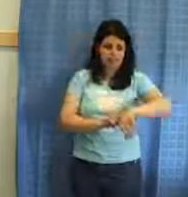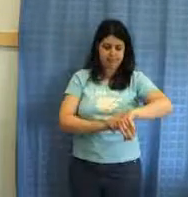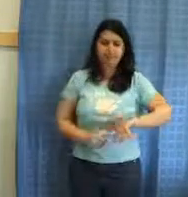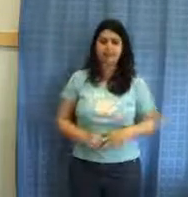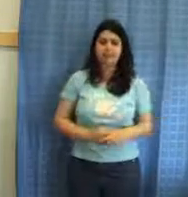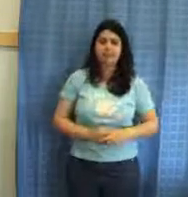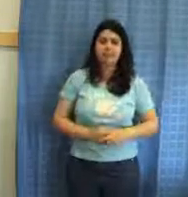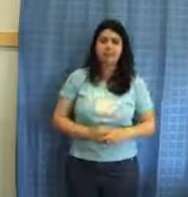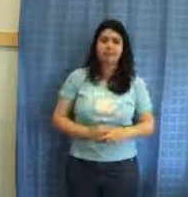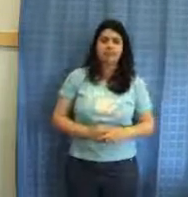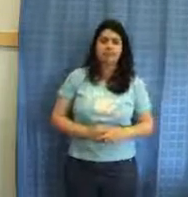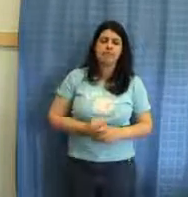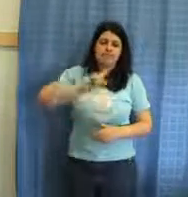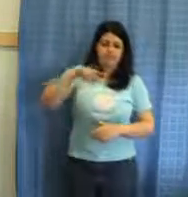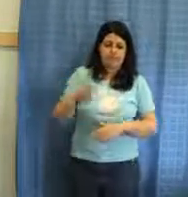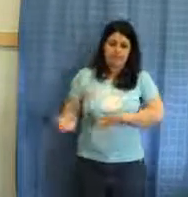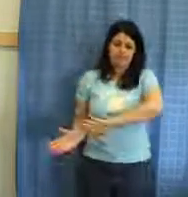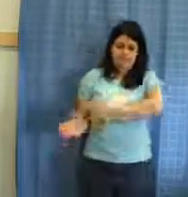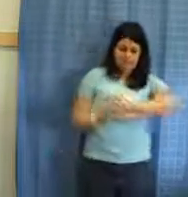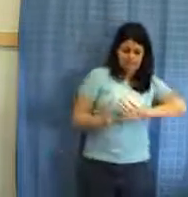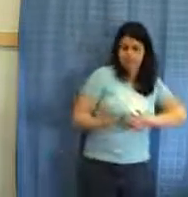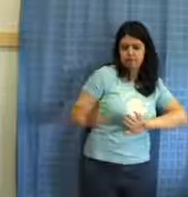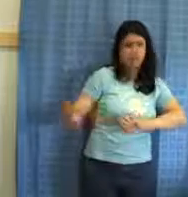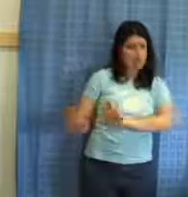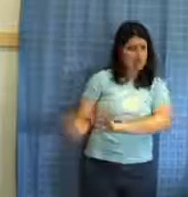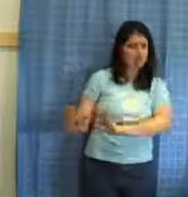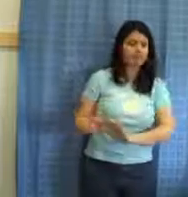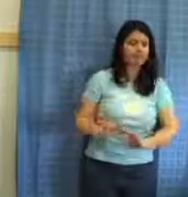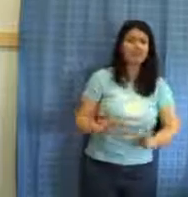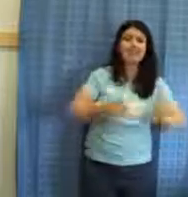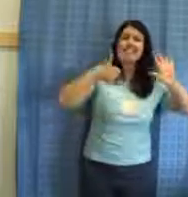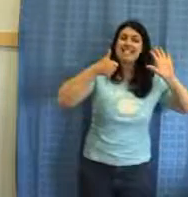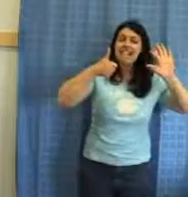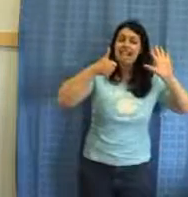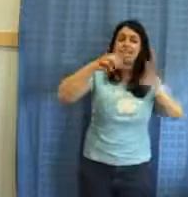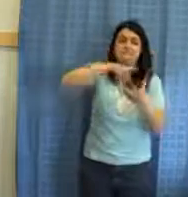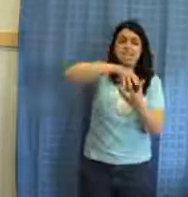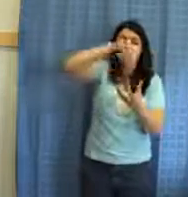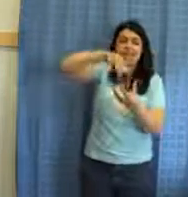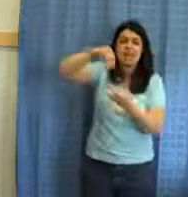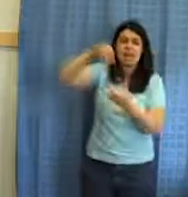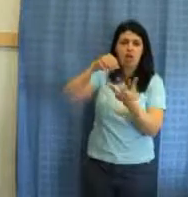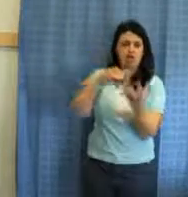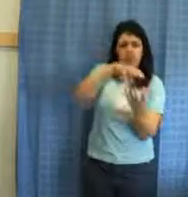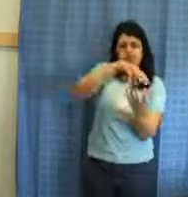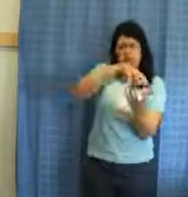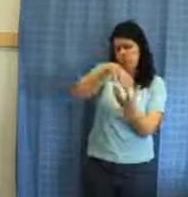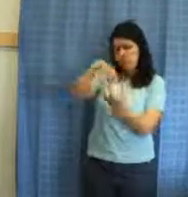A parte sbucciare 6 pere di medie dimensioni, lasciando però